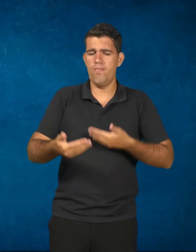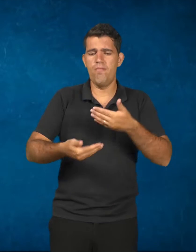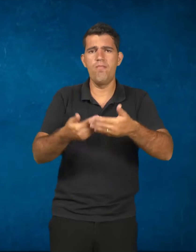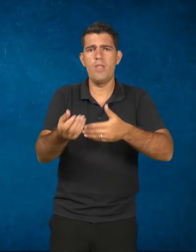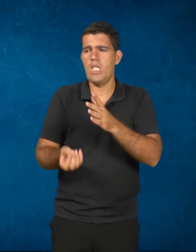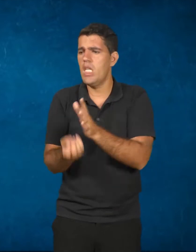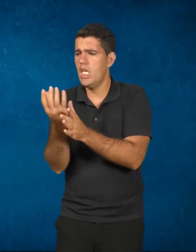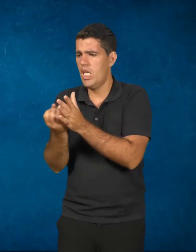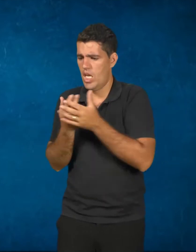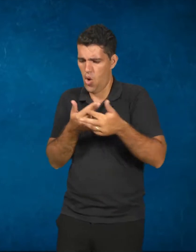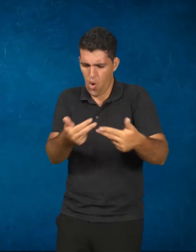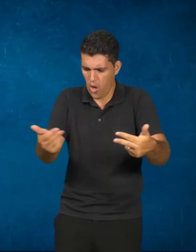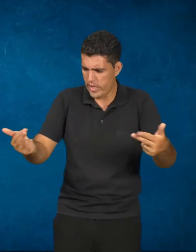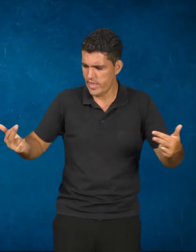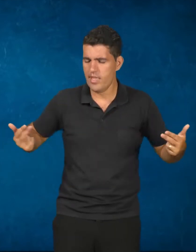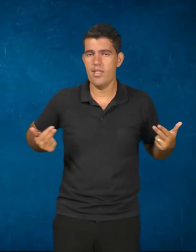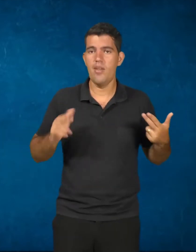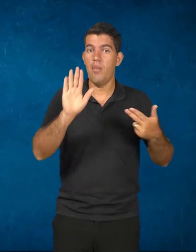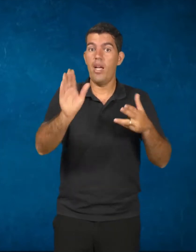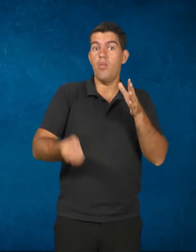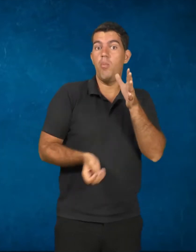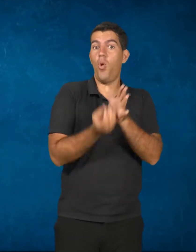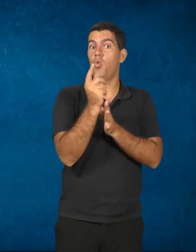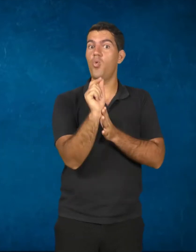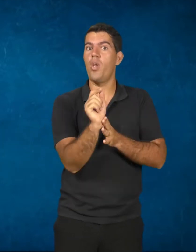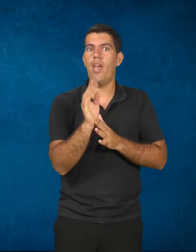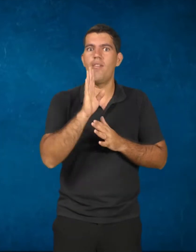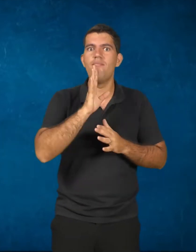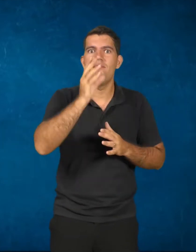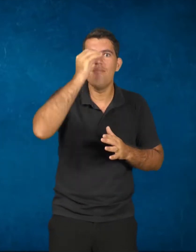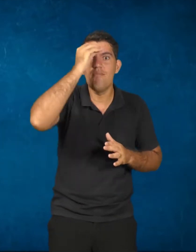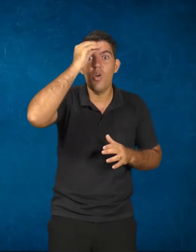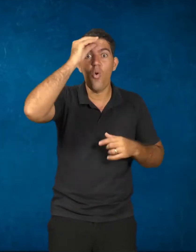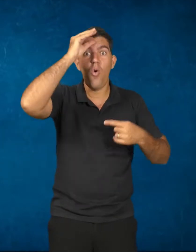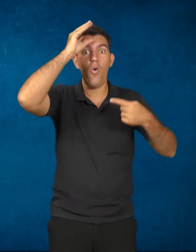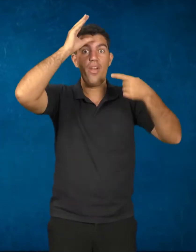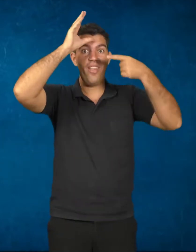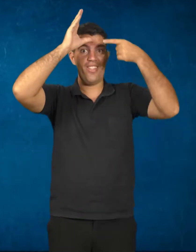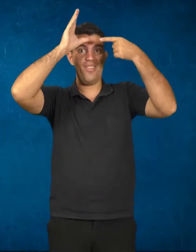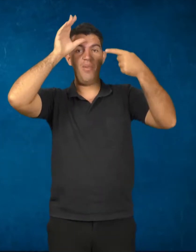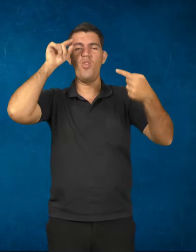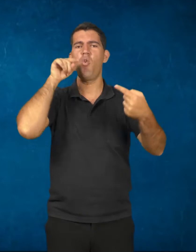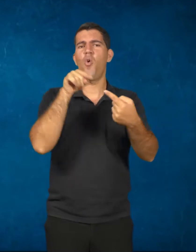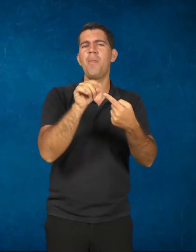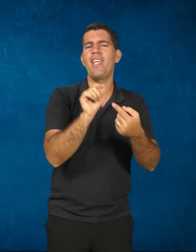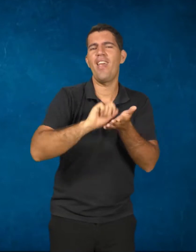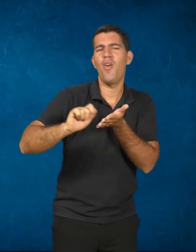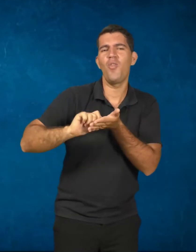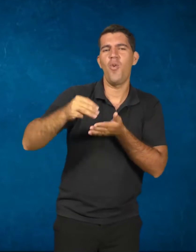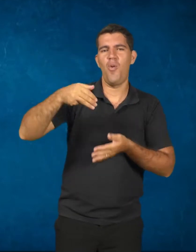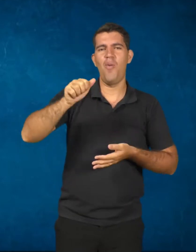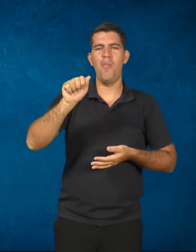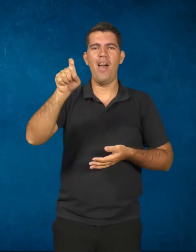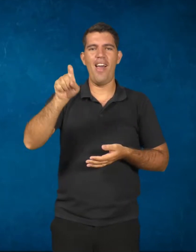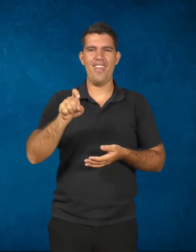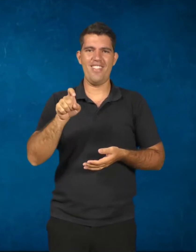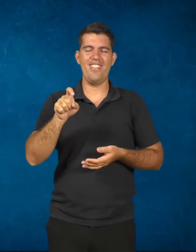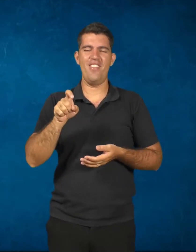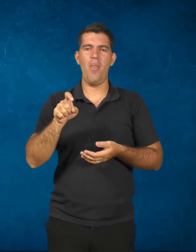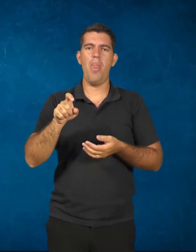desses bens, ele também produzia conhecimento. Essa era a visão marxista, né? Que, pelo trabalho, o